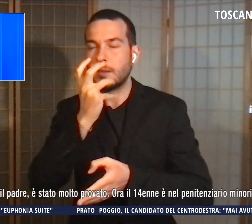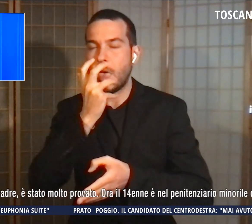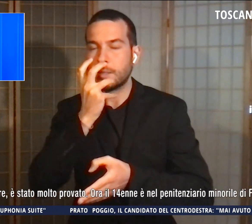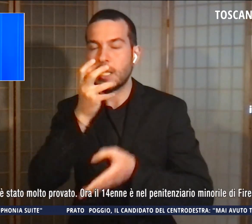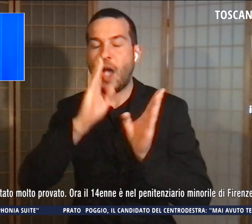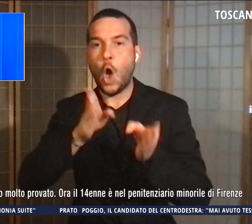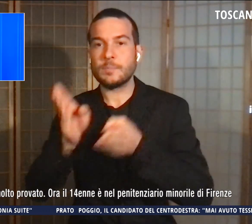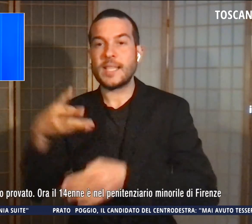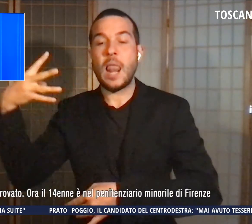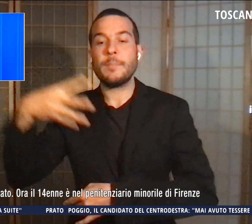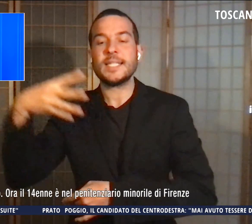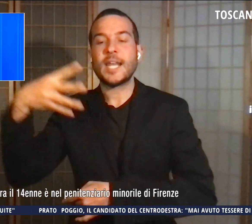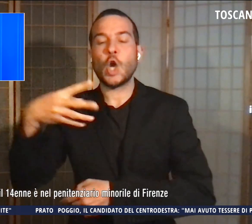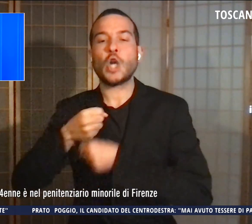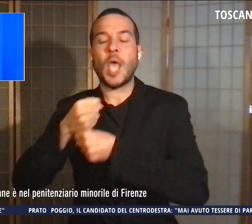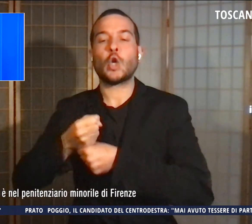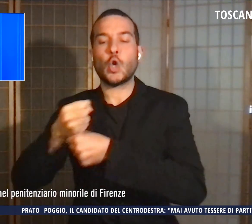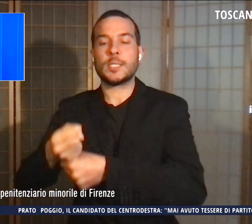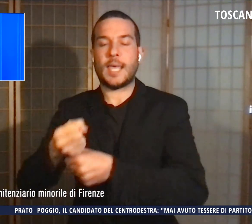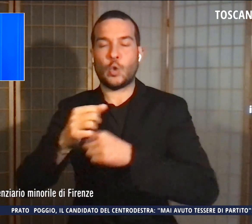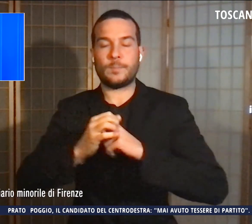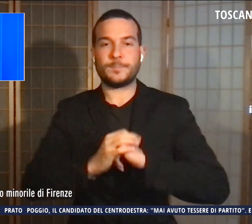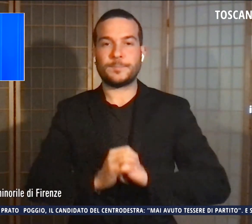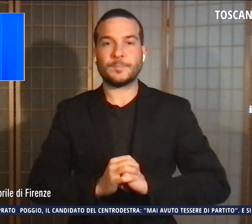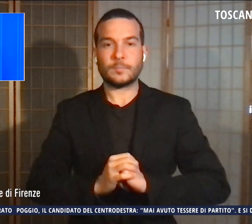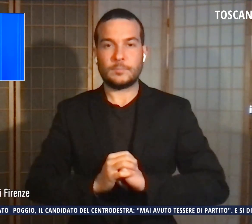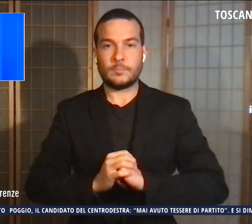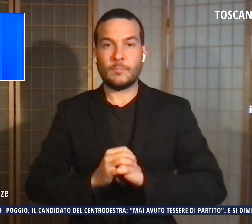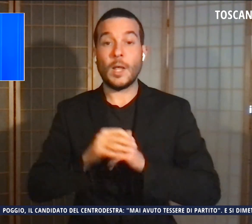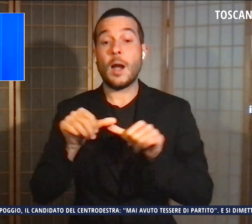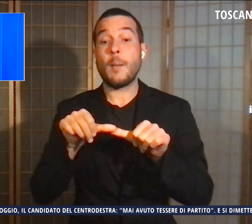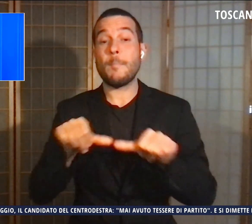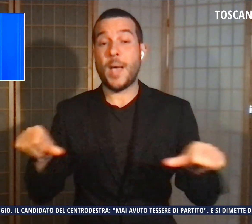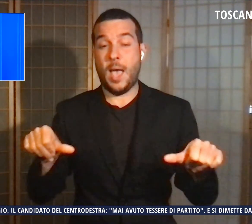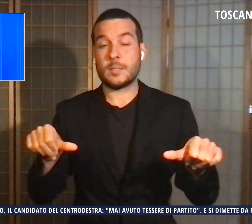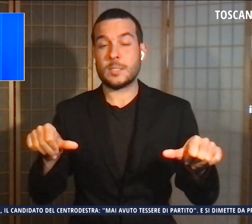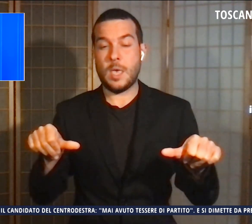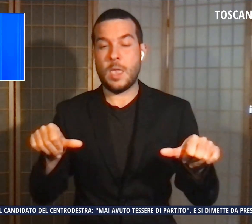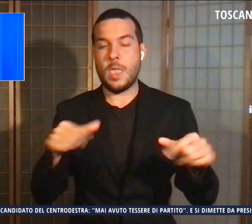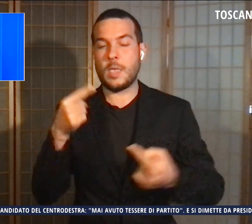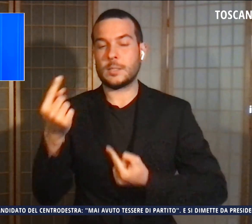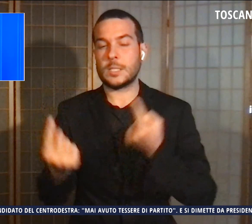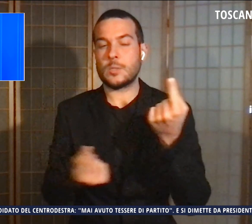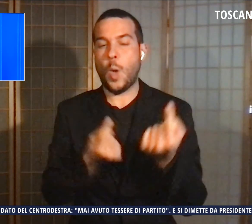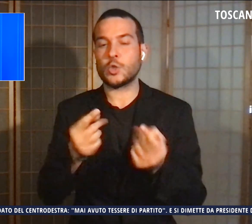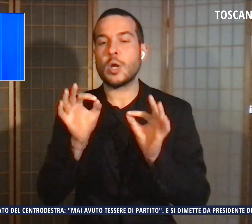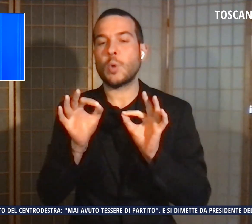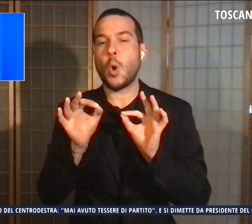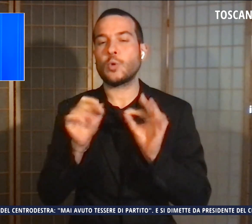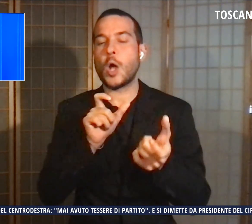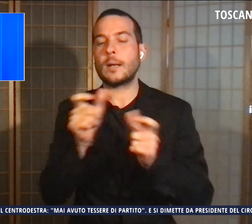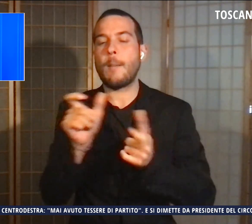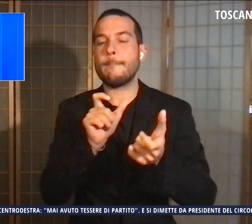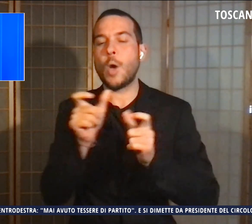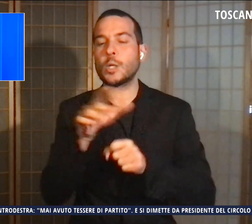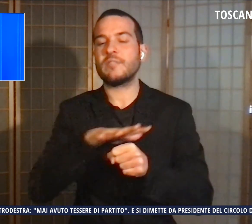Misericordia di Grosseto. Alla base della vicenda ci sarebbero rapporti familiari difficili, tra